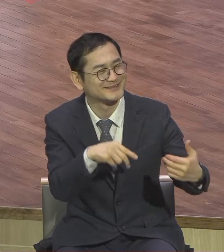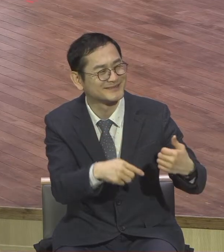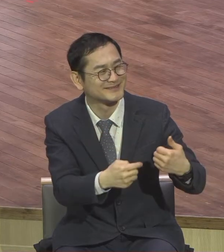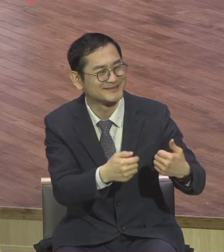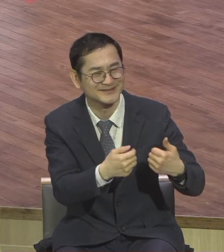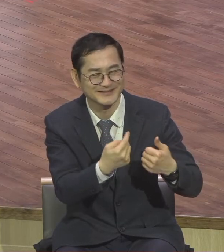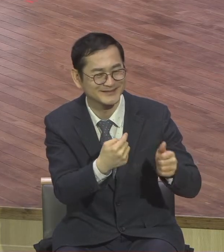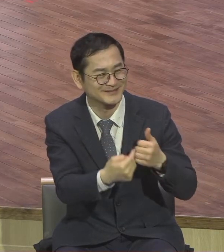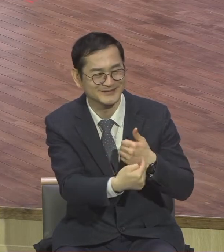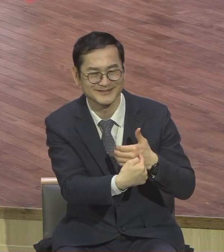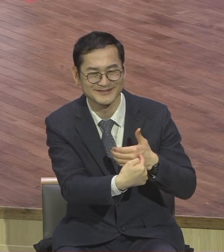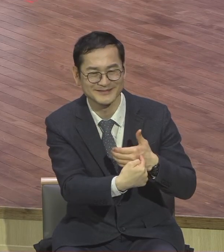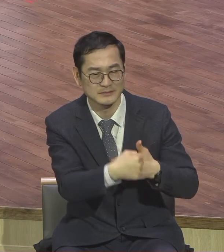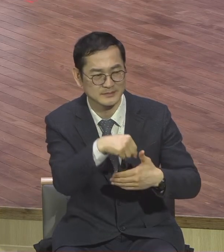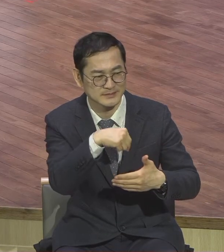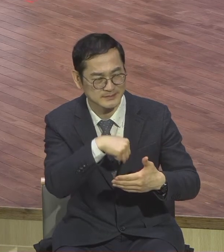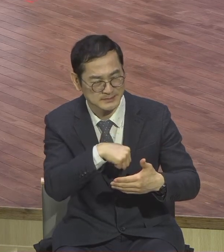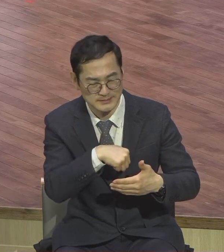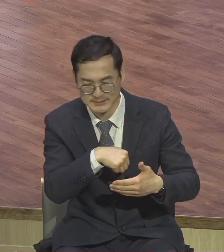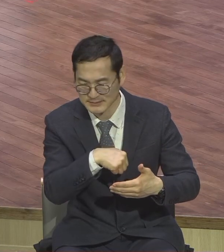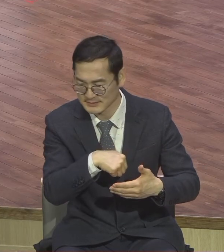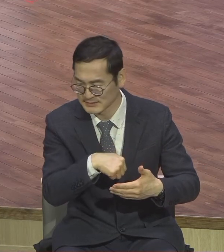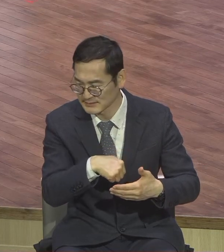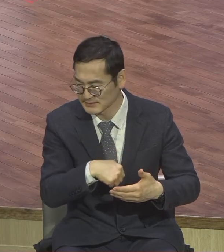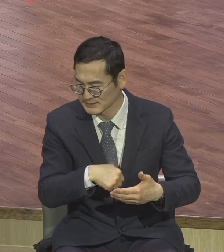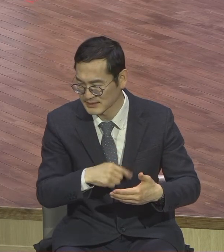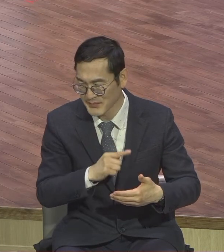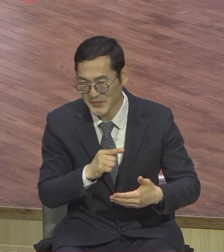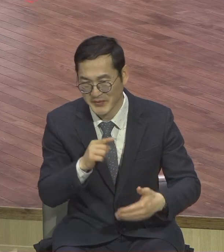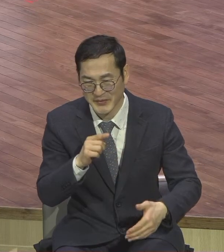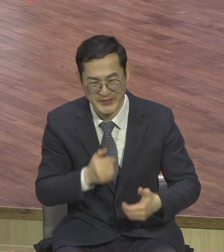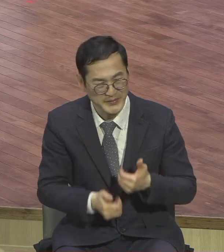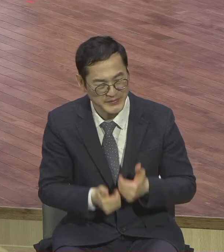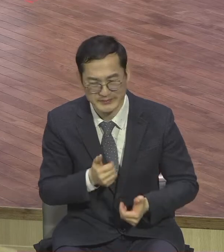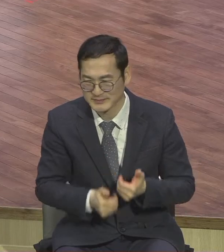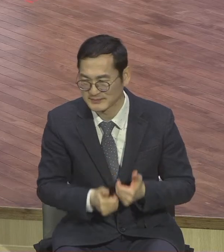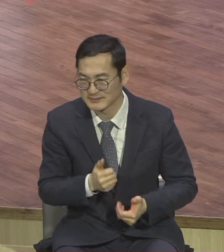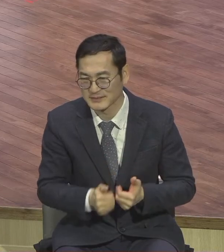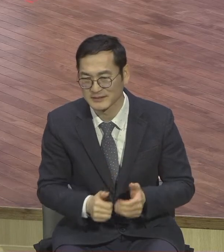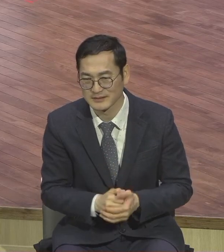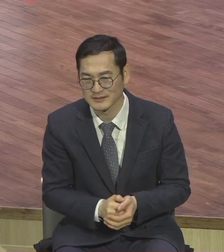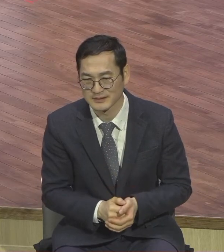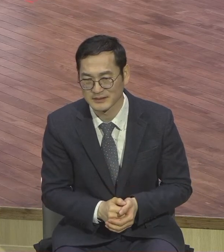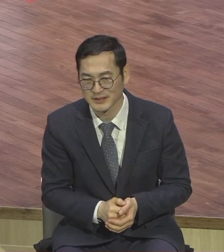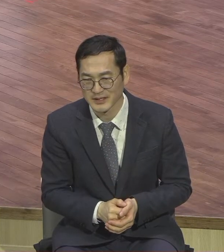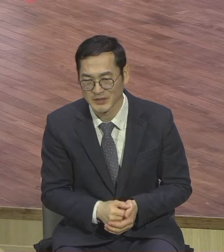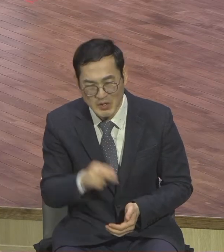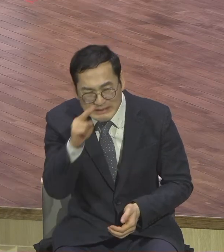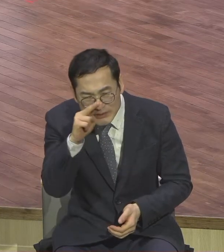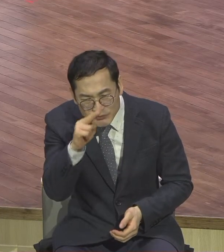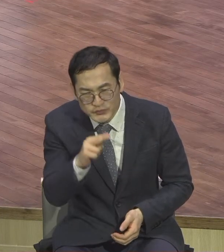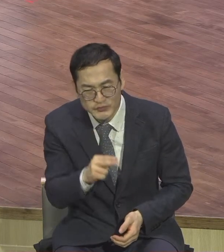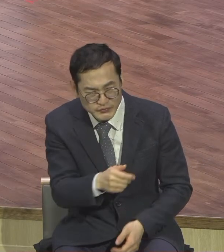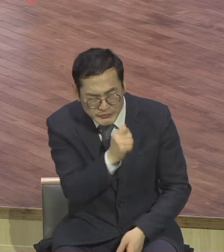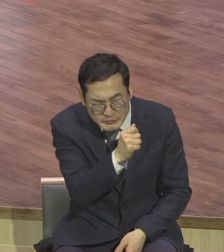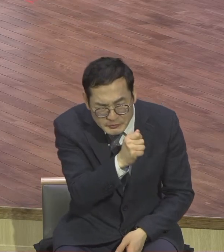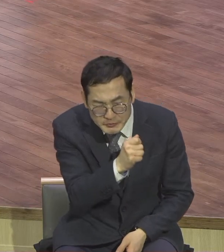안 맞는 사람 아주 거슬리는 사람도 있습니다 왜 다르니까 서로 표현이 다르니까